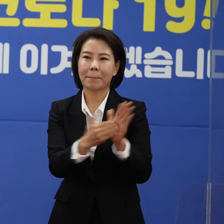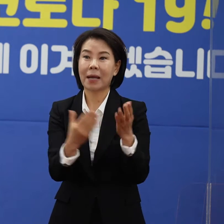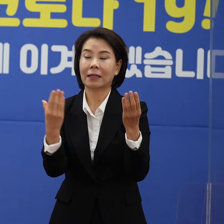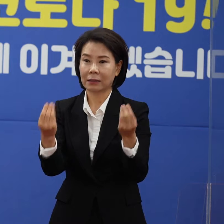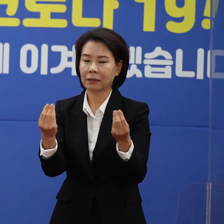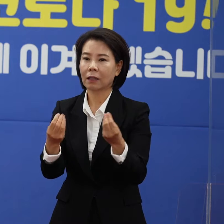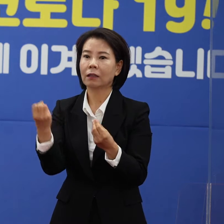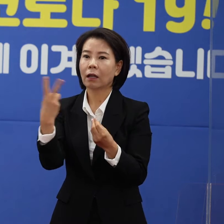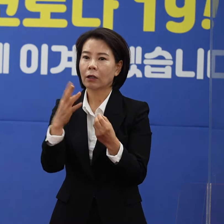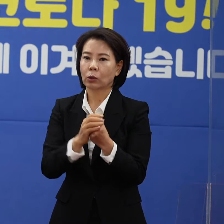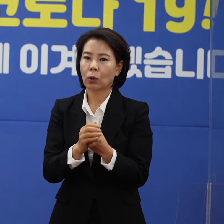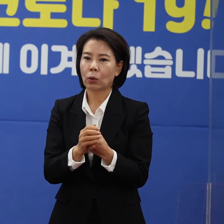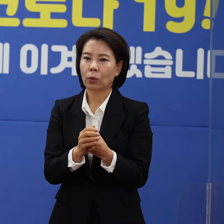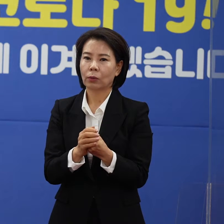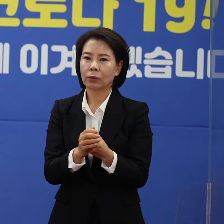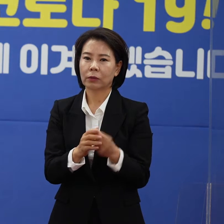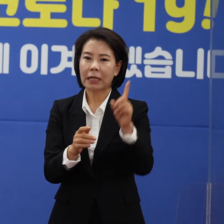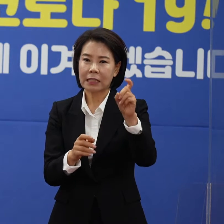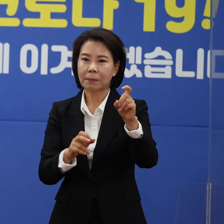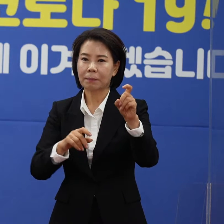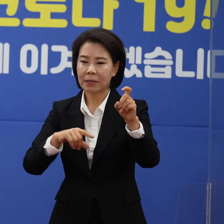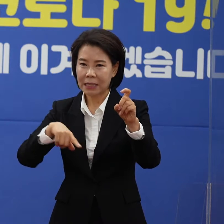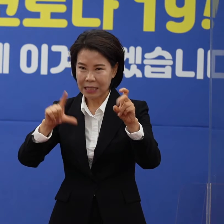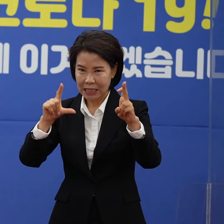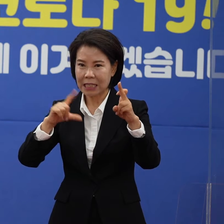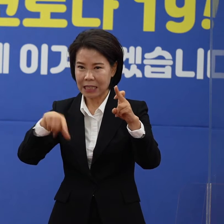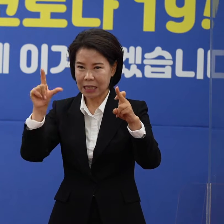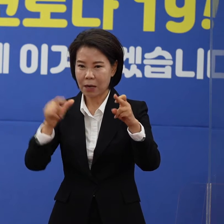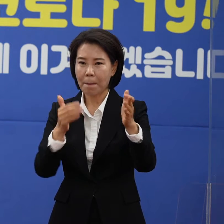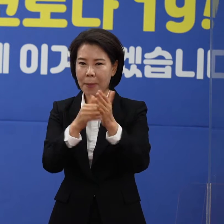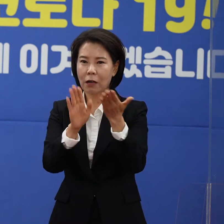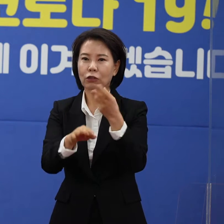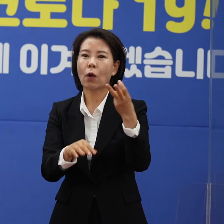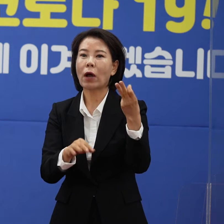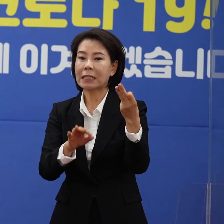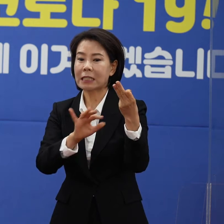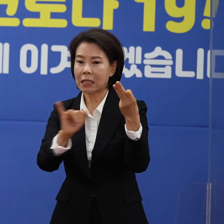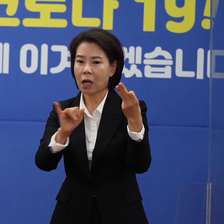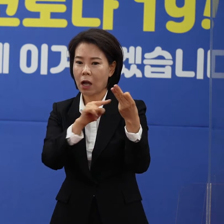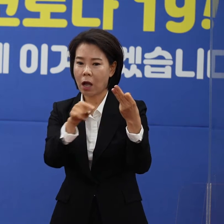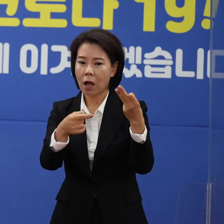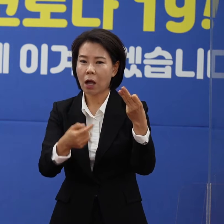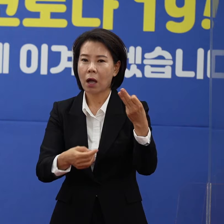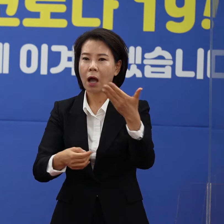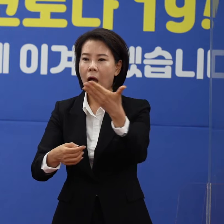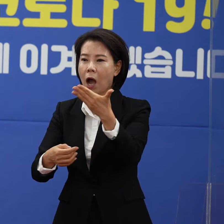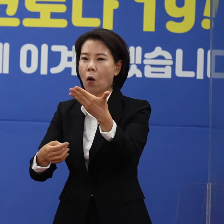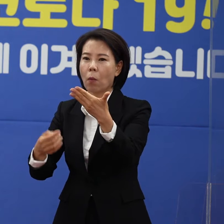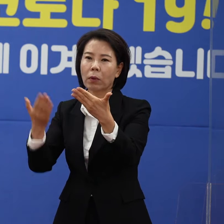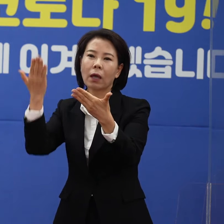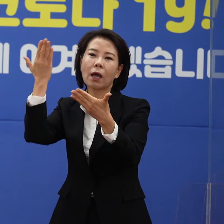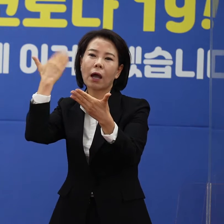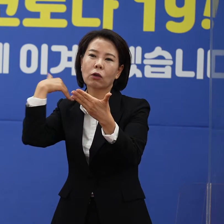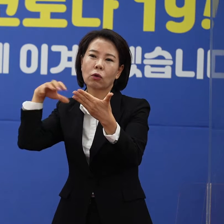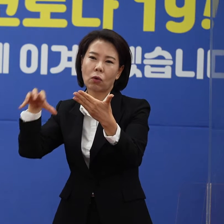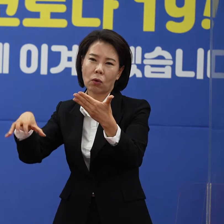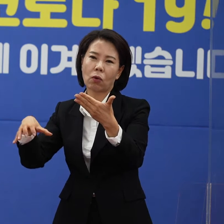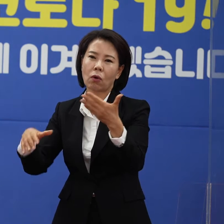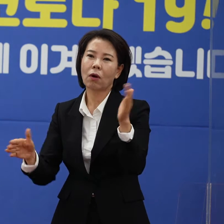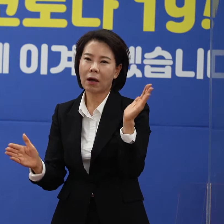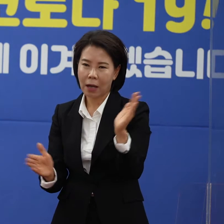한편 우리 방역당국에서는 12일 발생한 확진자 중에 13명이 9개 초중고교의 학생